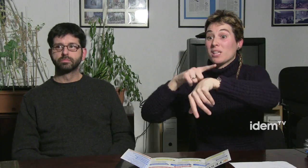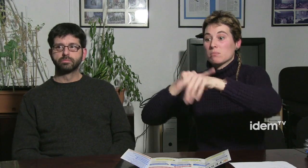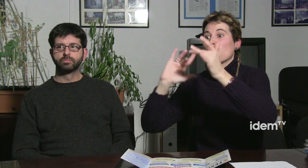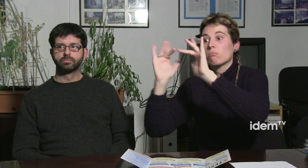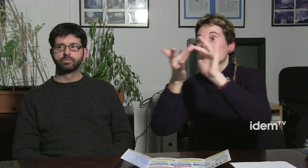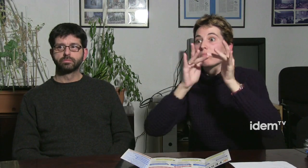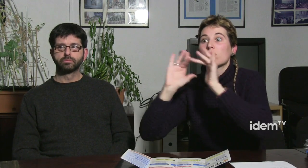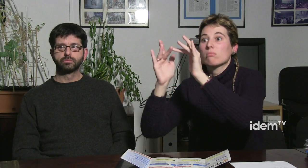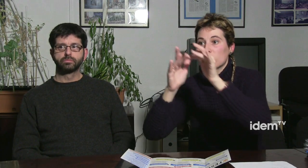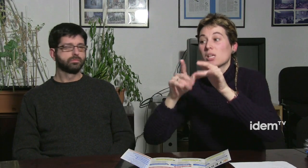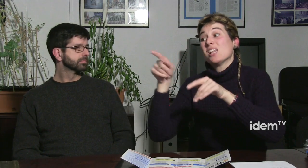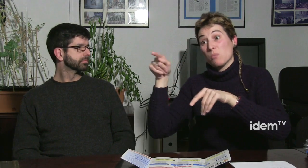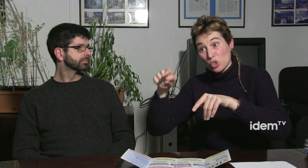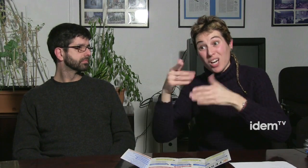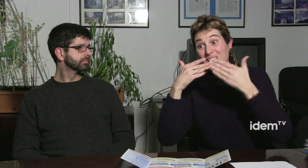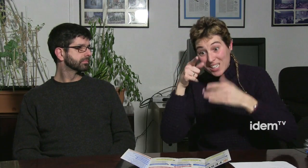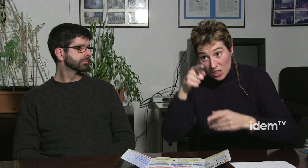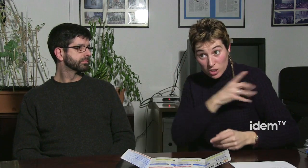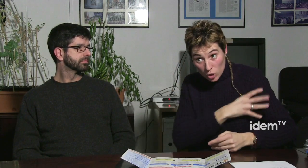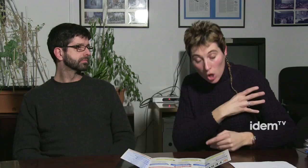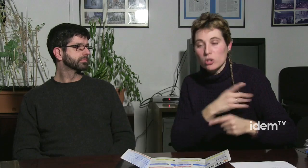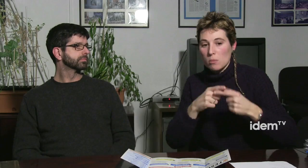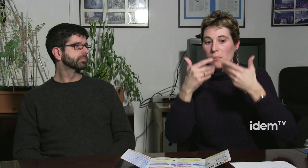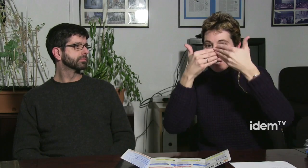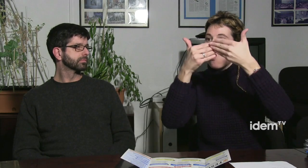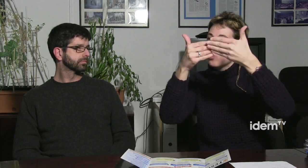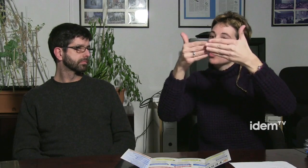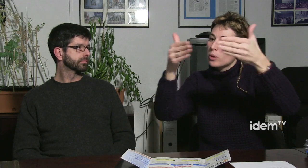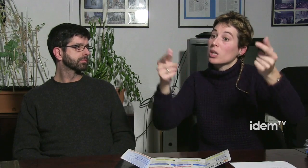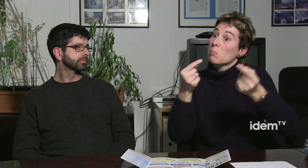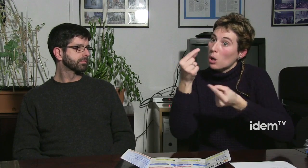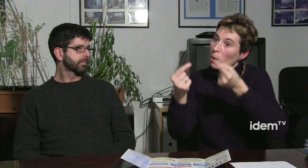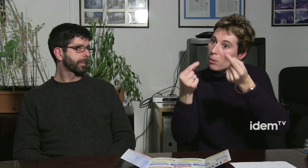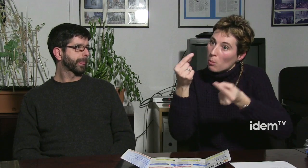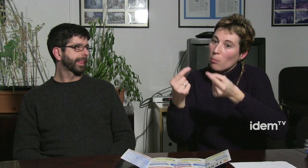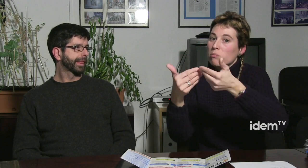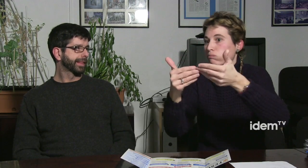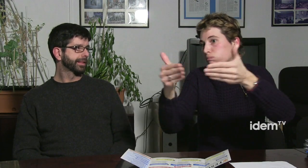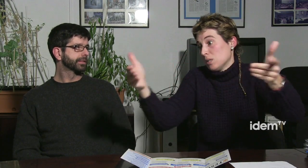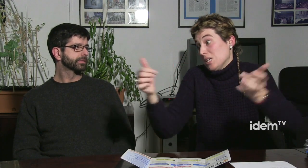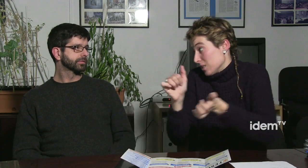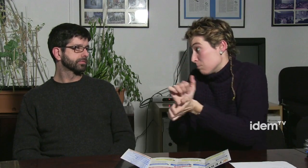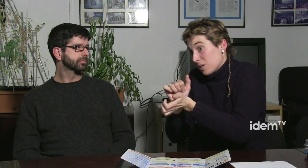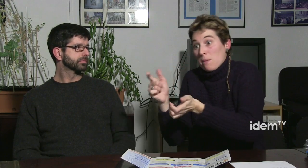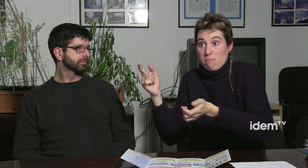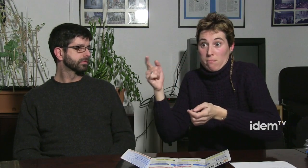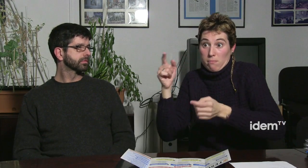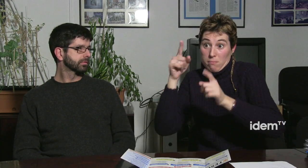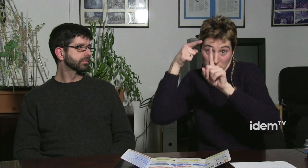les persones s'han adonat i han volgut participar i gràcies a aquestes quatre comissions a poc a poc s'han hagut adonant s'han